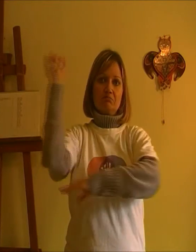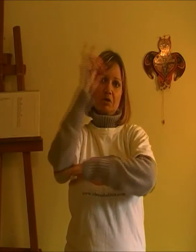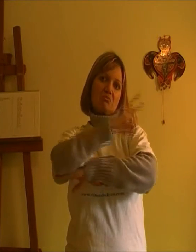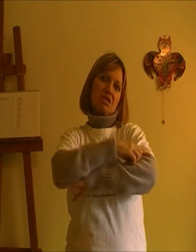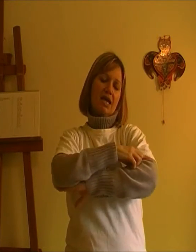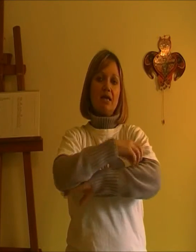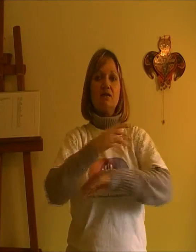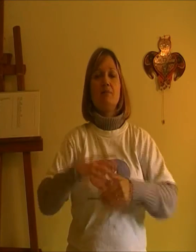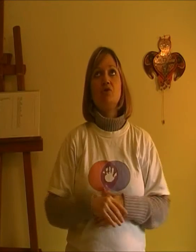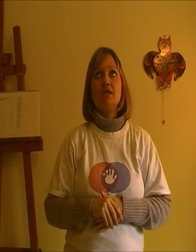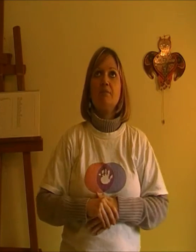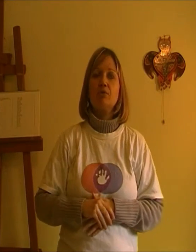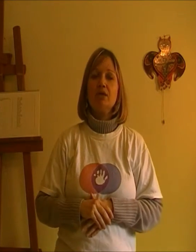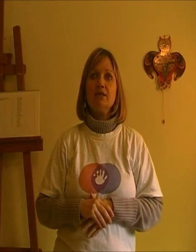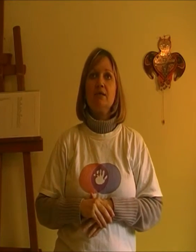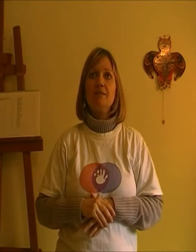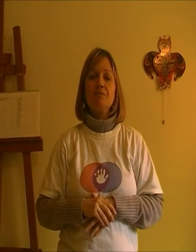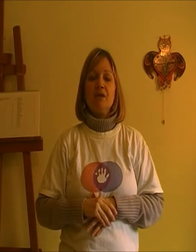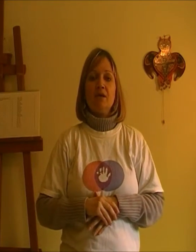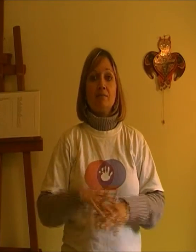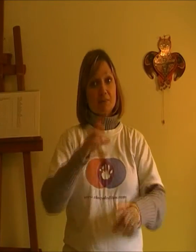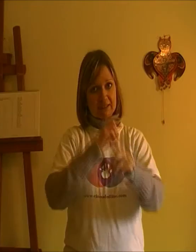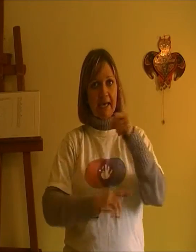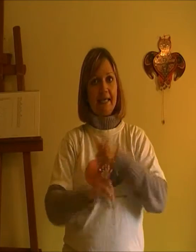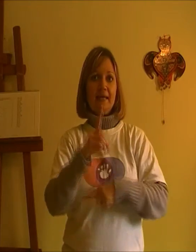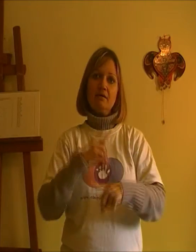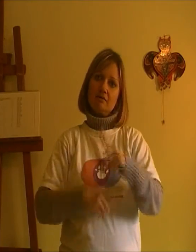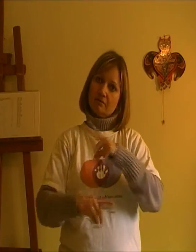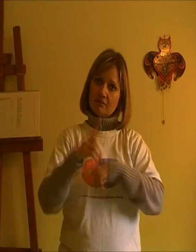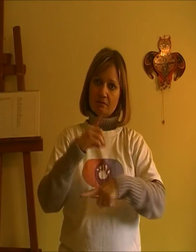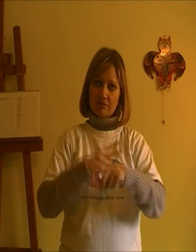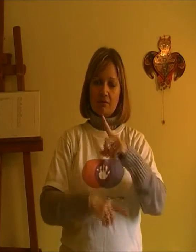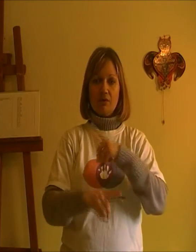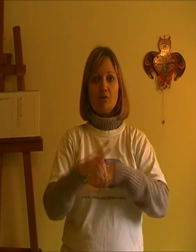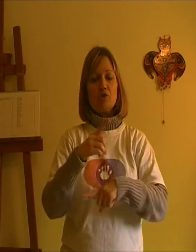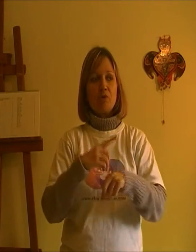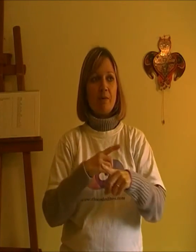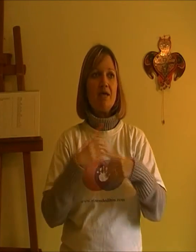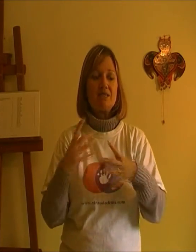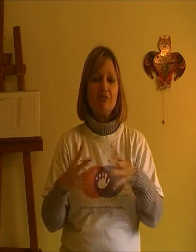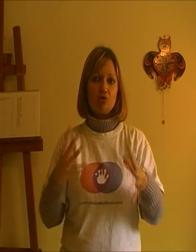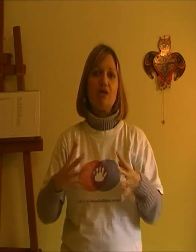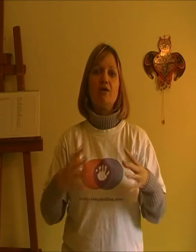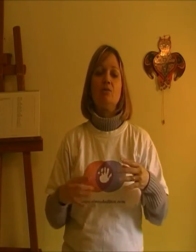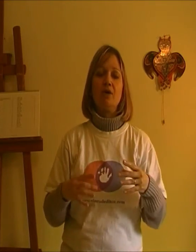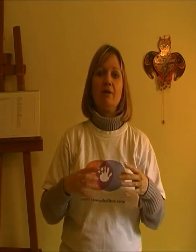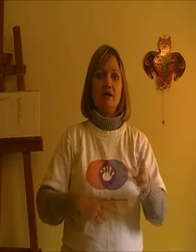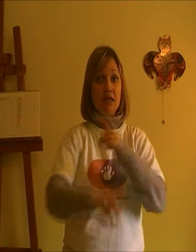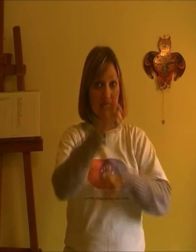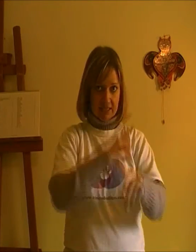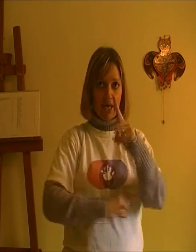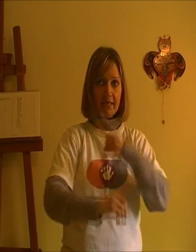Bueno, day, tampoco es tan importante. Signing, cuando vuestro bebé está frustrado y no puede hablar, sign,